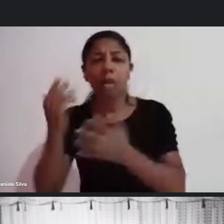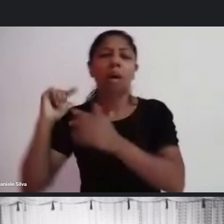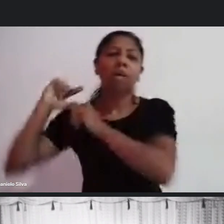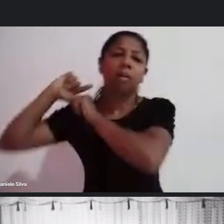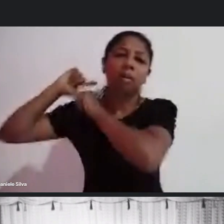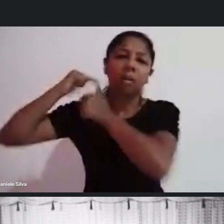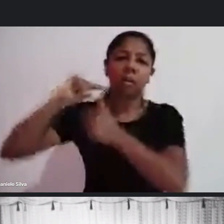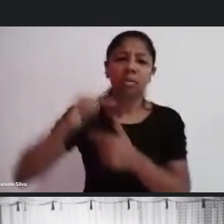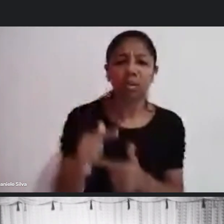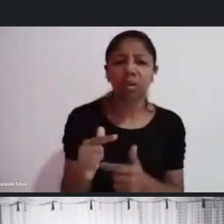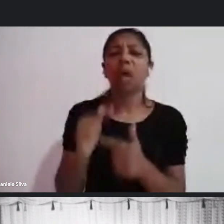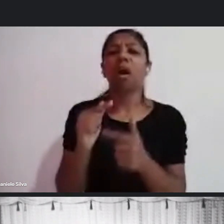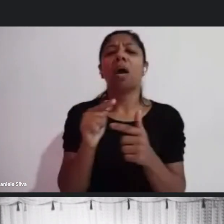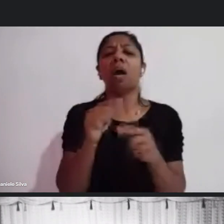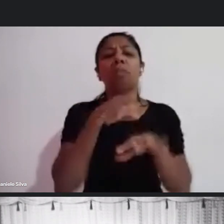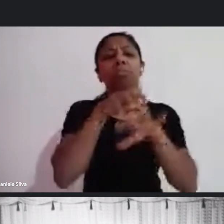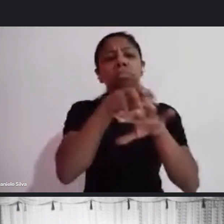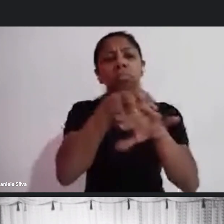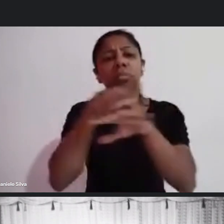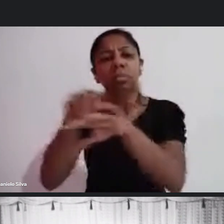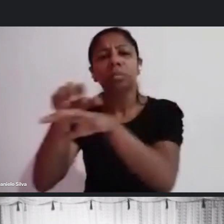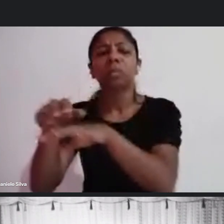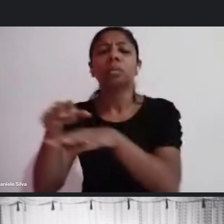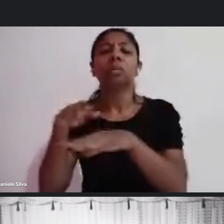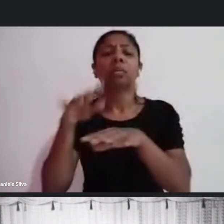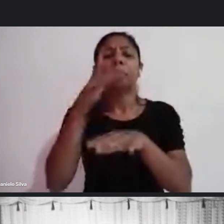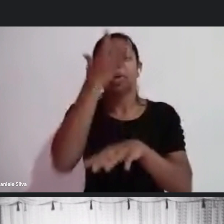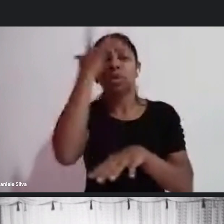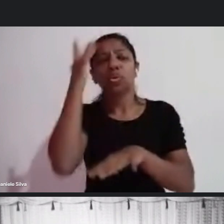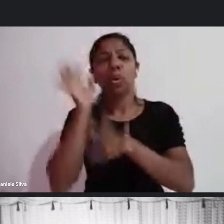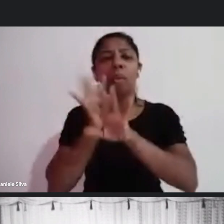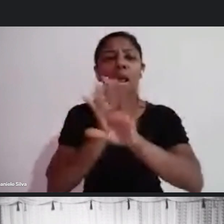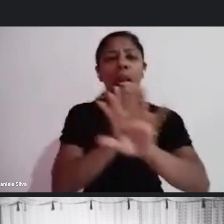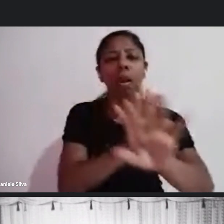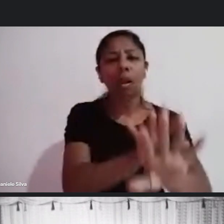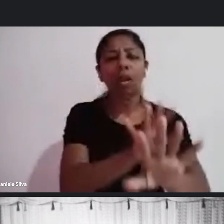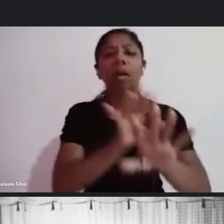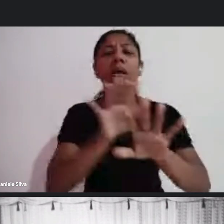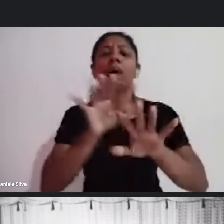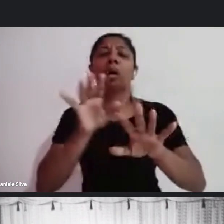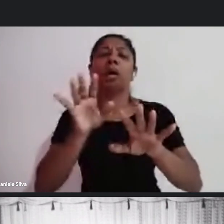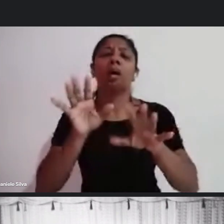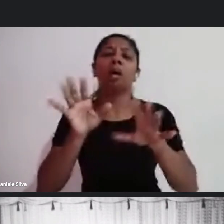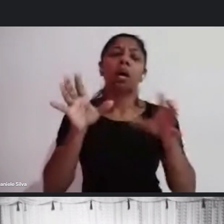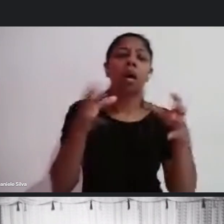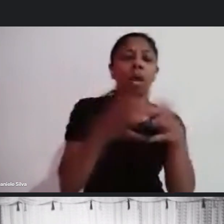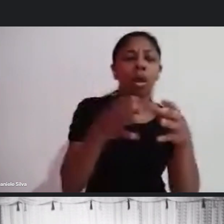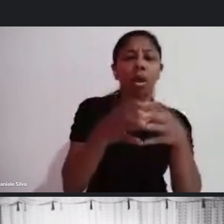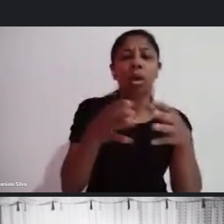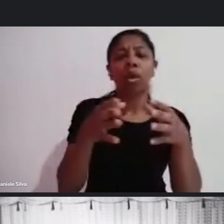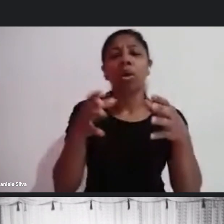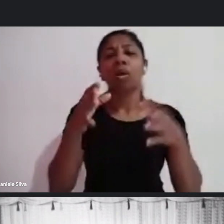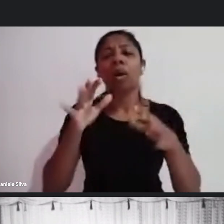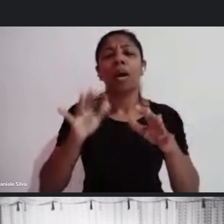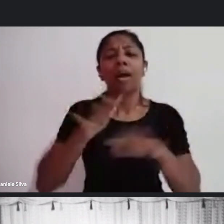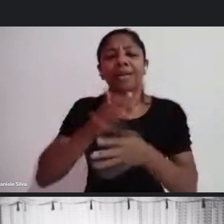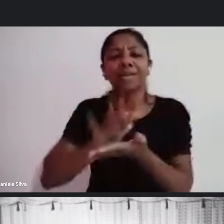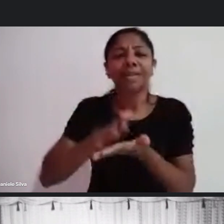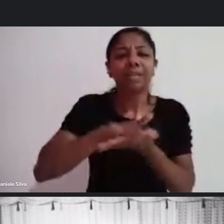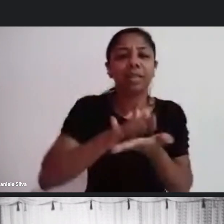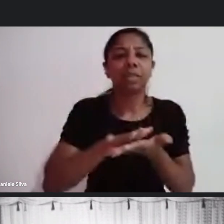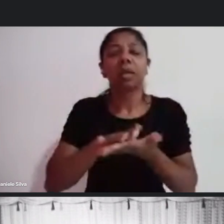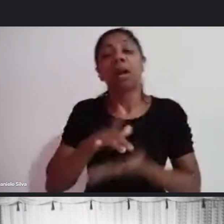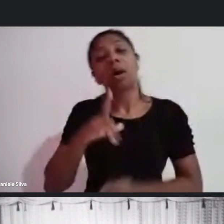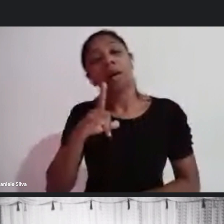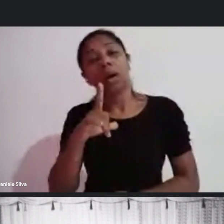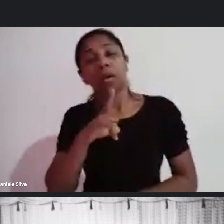blocos, prossas, maracatus, escola de samba. E esse segmento a gente não